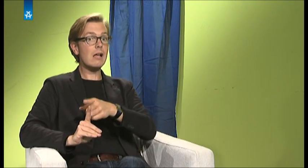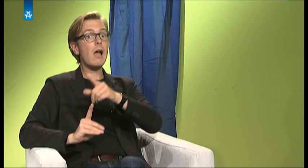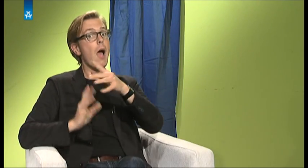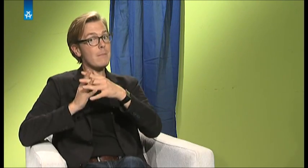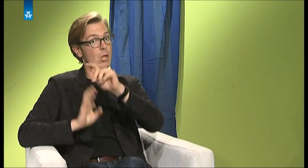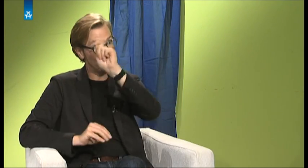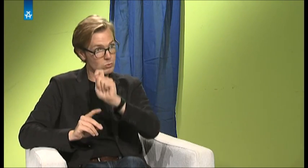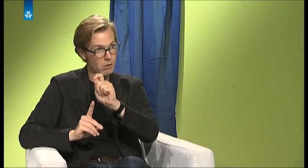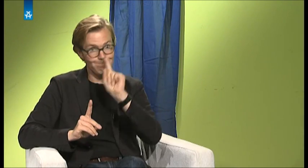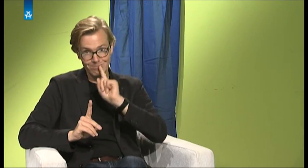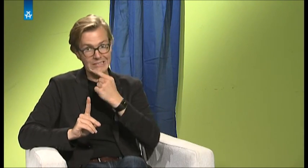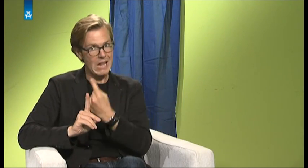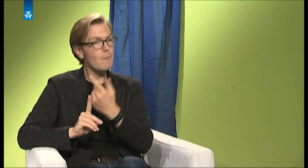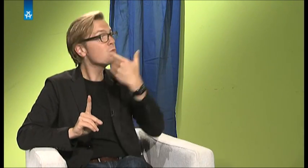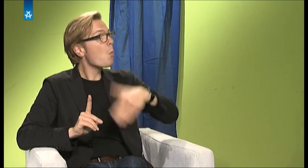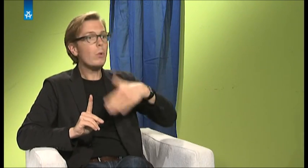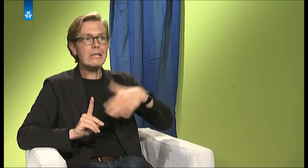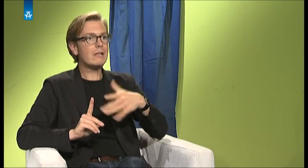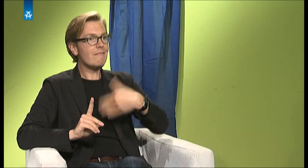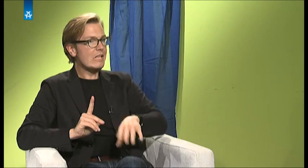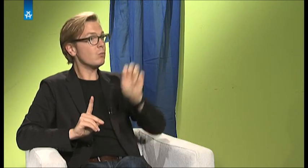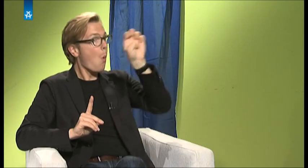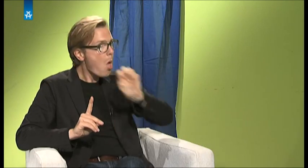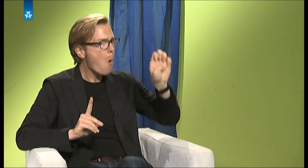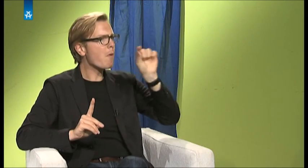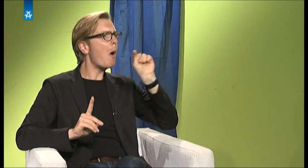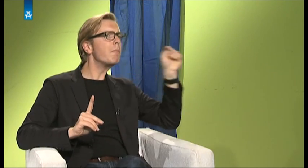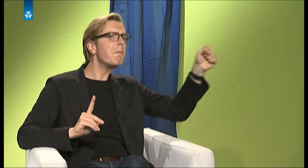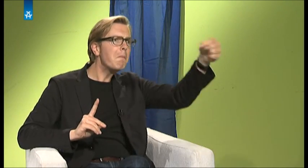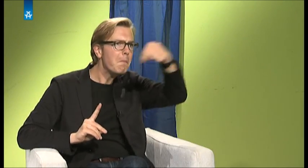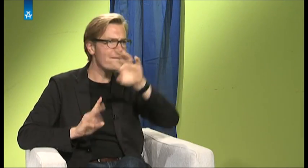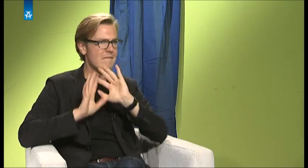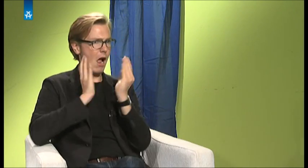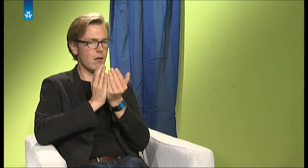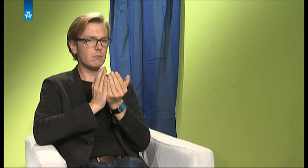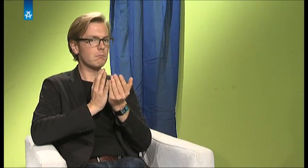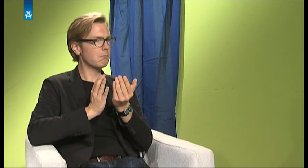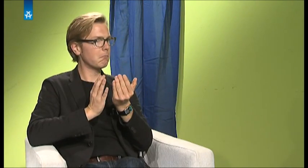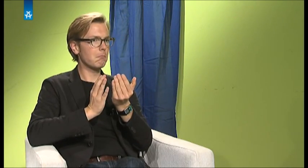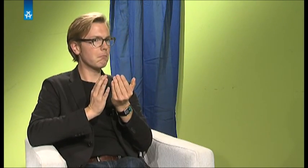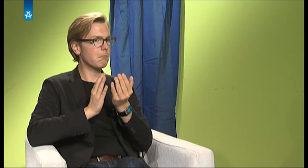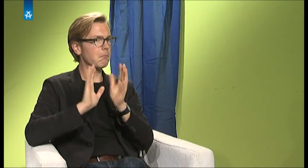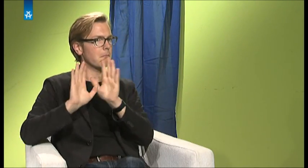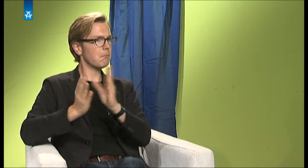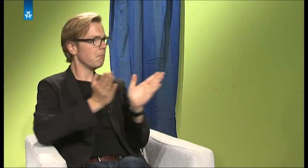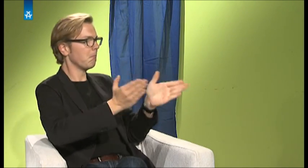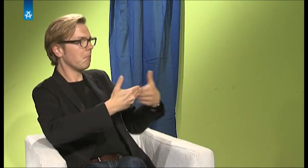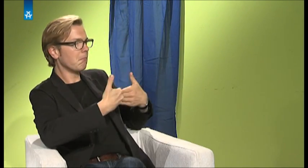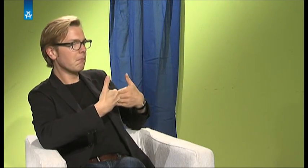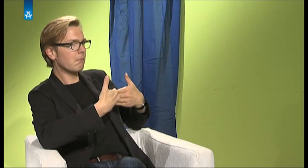also die auch taub waren, die halt noch nicht rumgekommen sind in der Welt oder die Welt noch nicht so gesehen haben, die sind so relativ unter sich geblieben